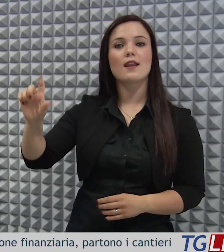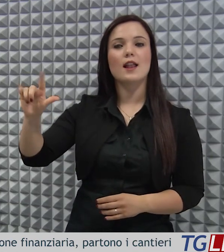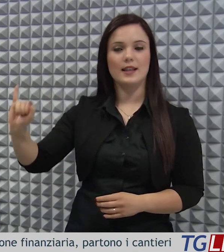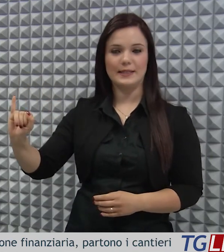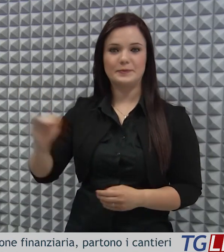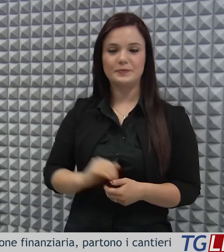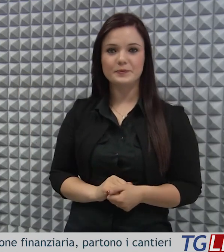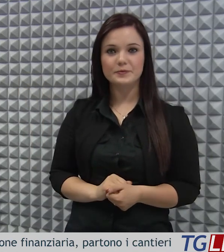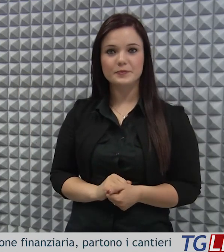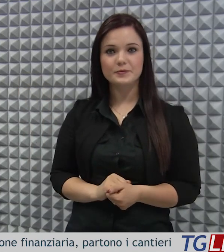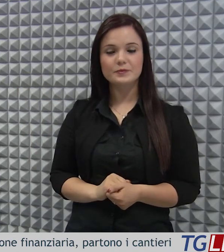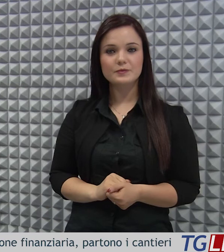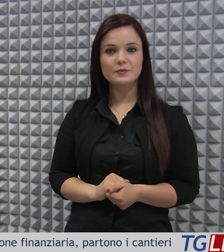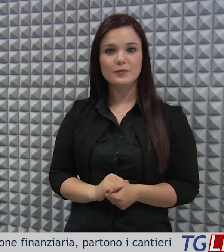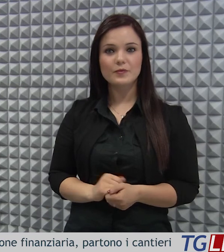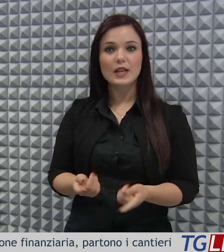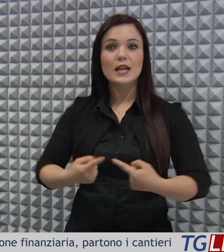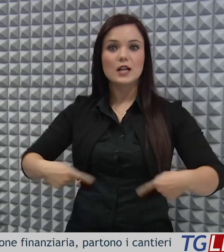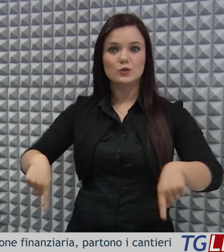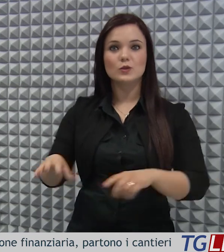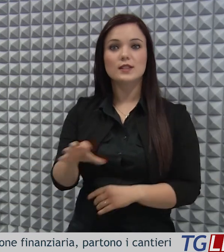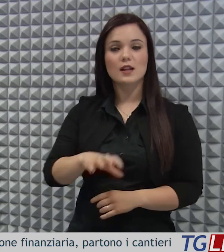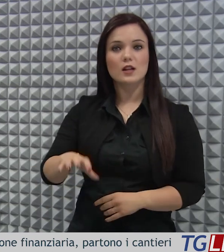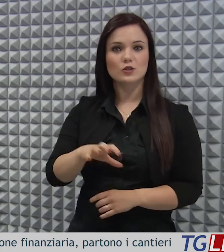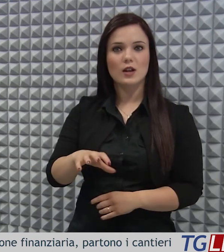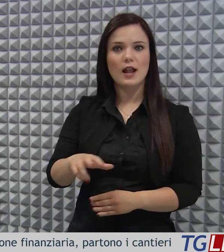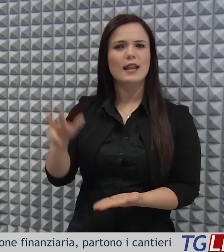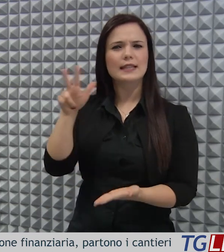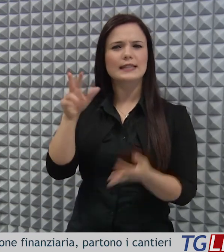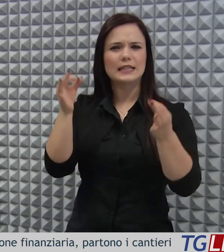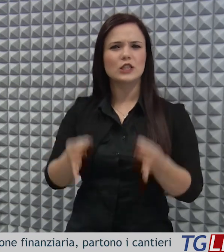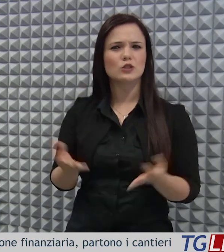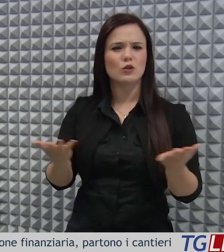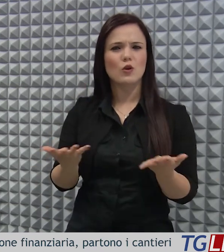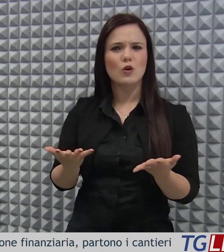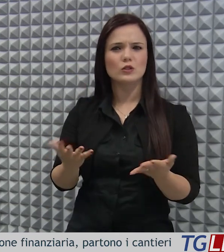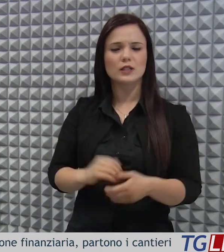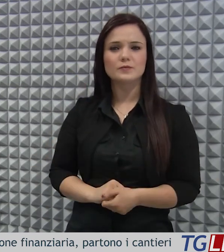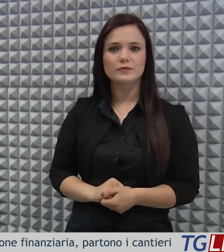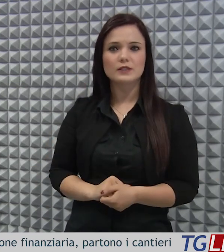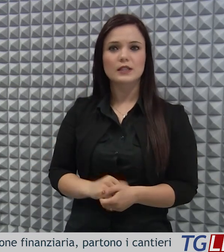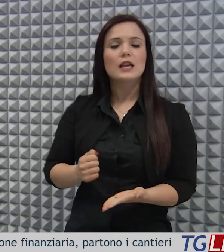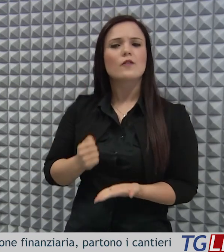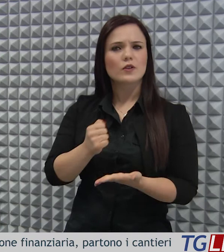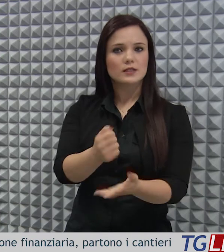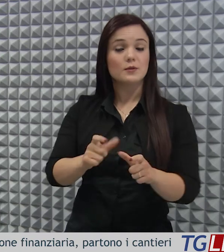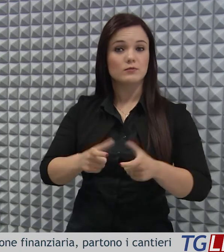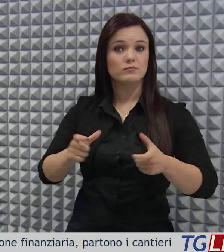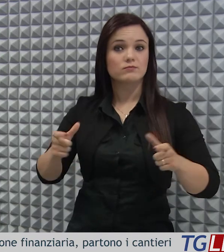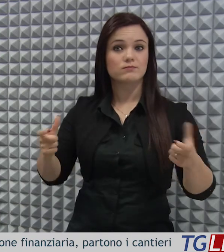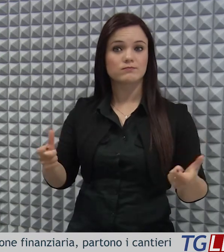Cifarelli. La Giunta regionale ha deciso di aumentare la dotazione